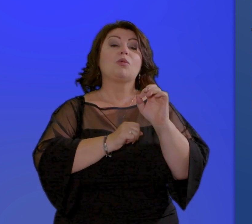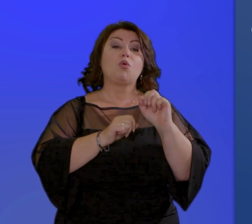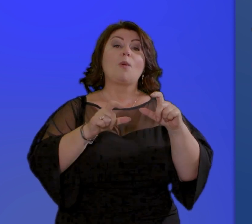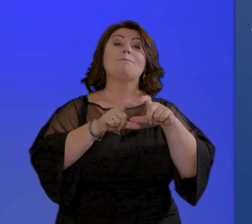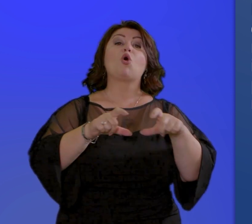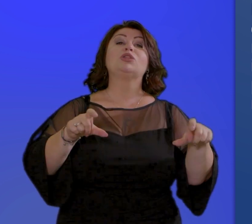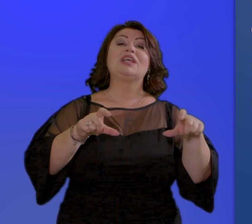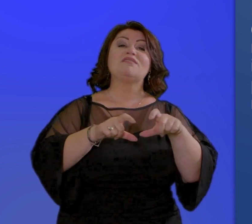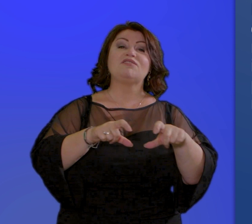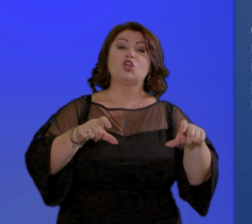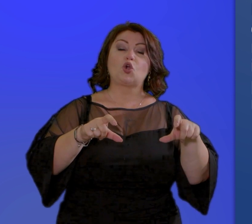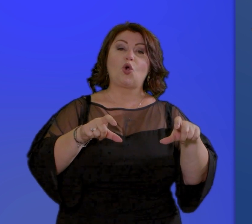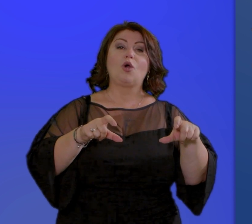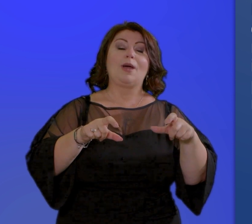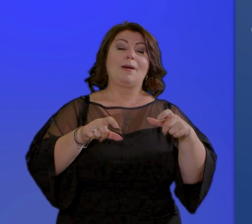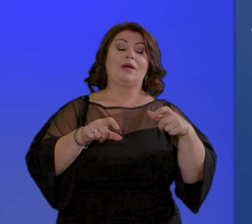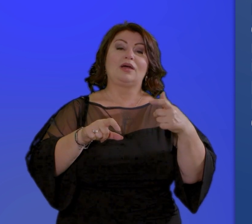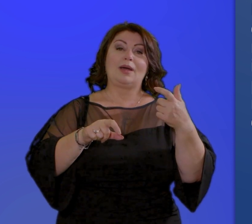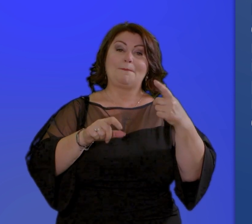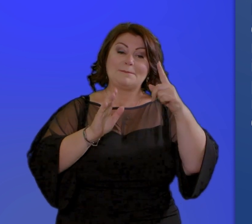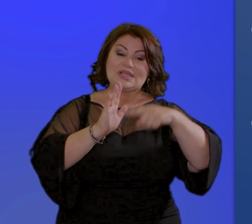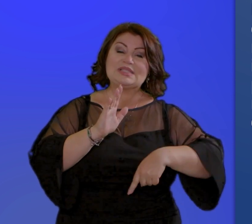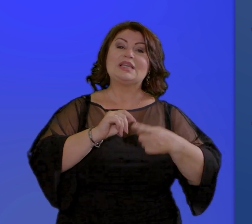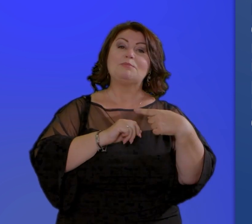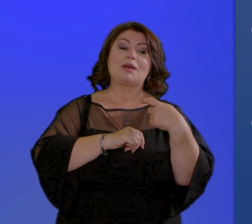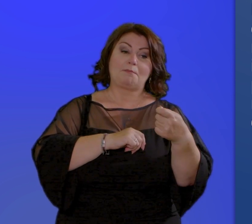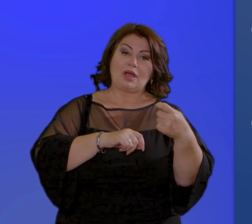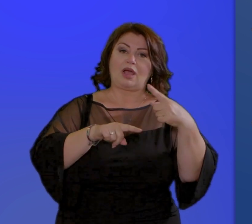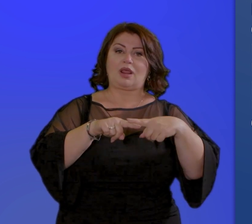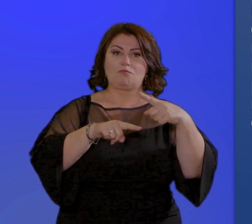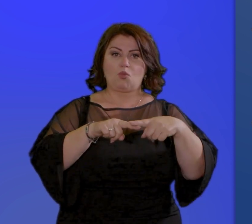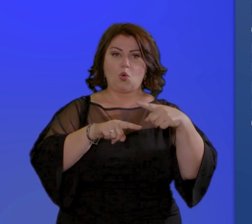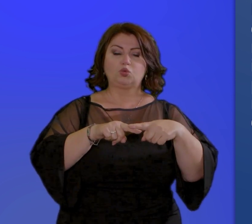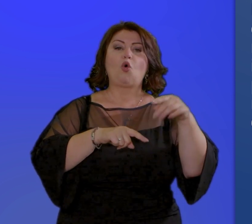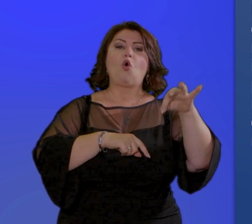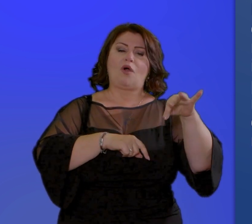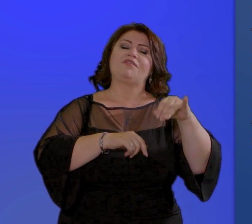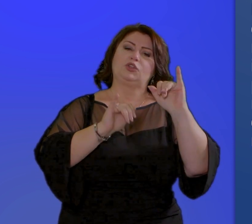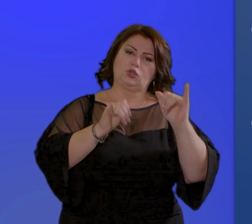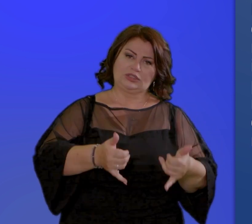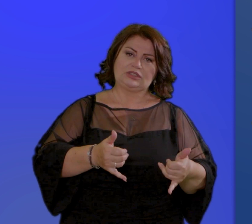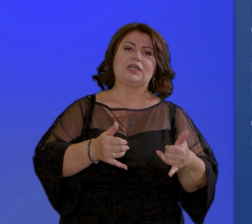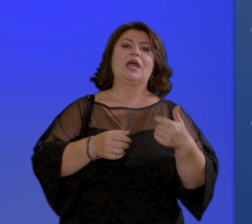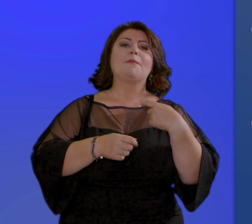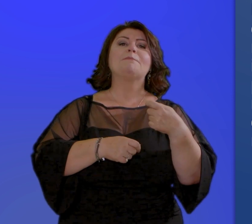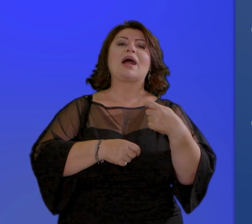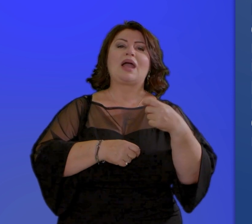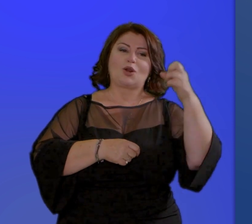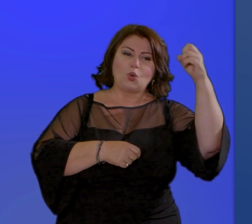pagare tutte le utenze domestiche e acquistare beni di consumo e servizi necessari